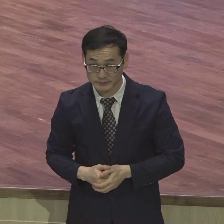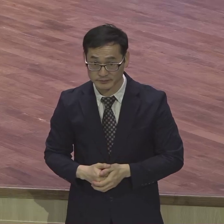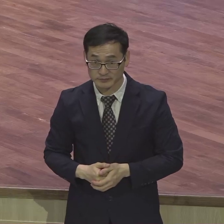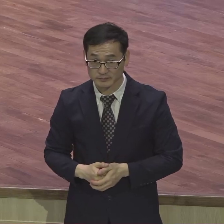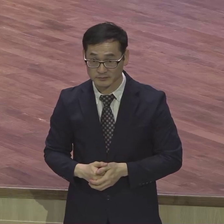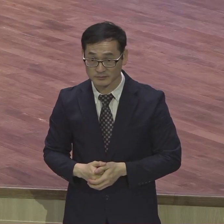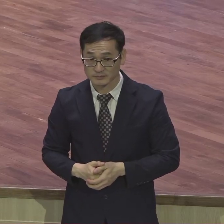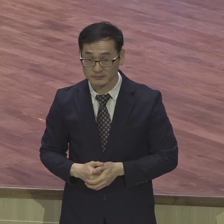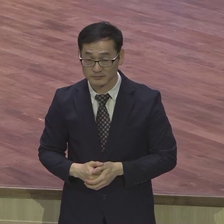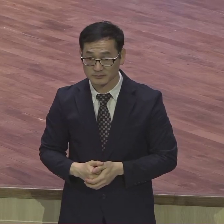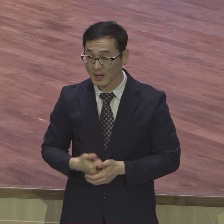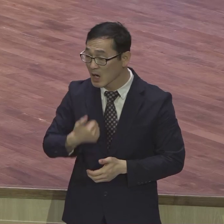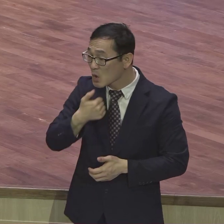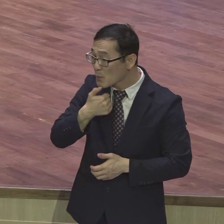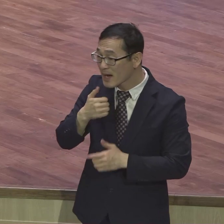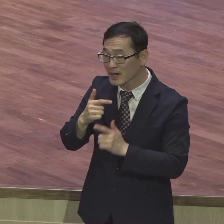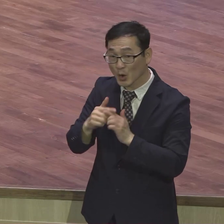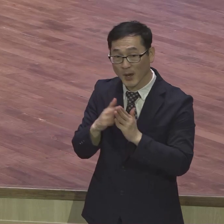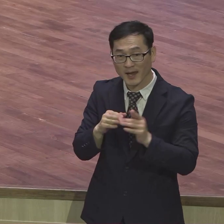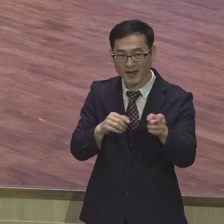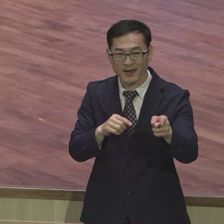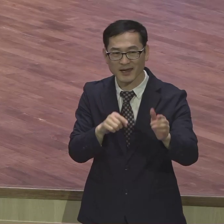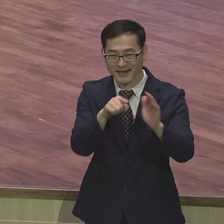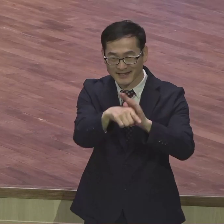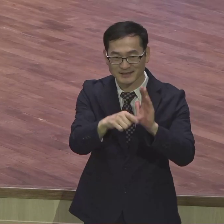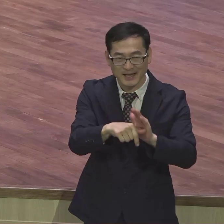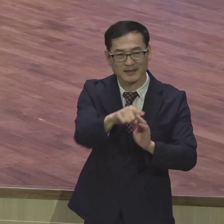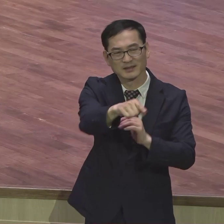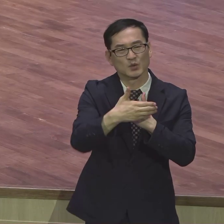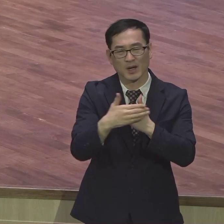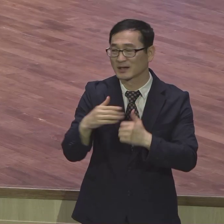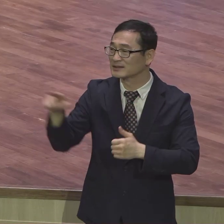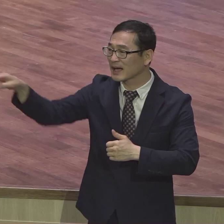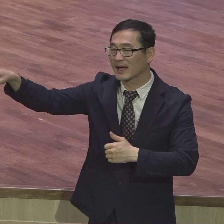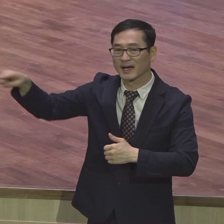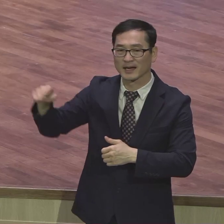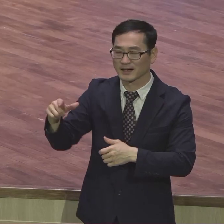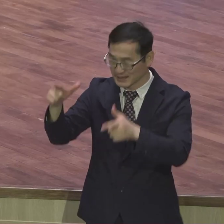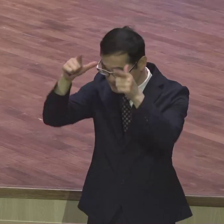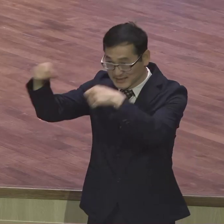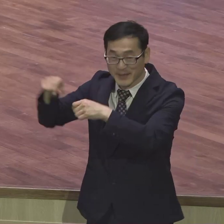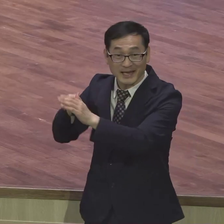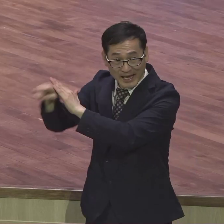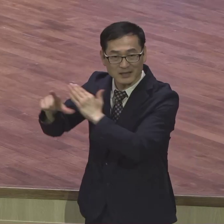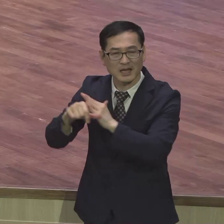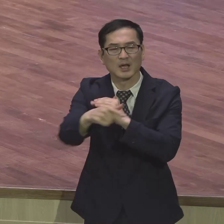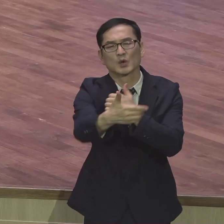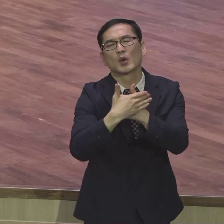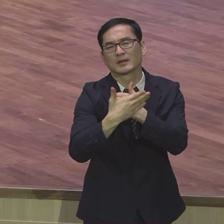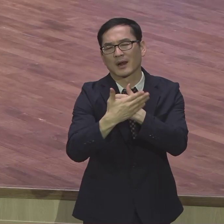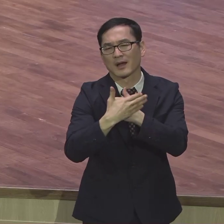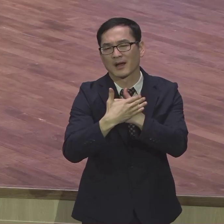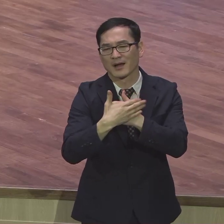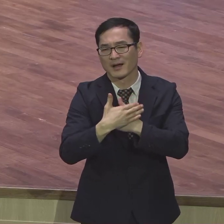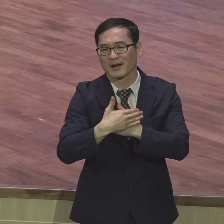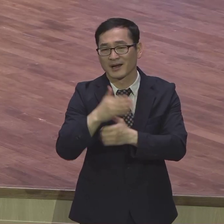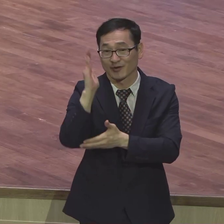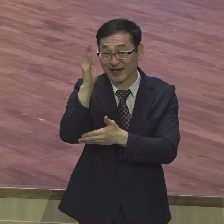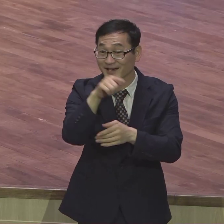보내달라 이게 서로서로 동력하는 겁니다 서로서로 그래서 우리가 아르투시 사회가 하는 것입니다 그래서